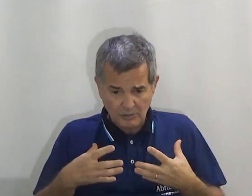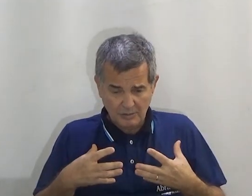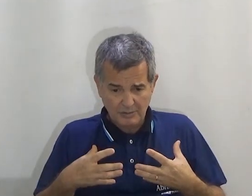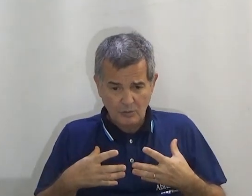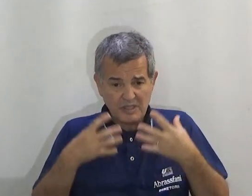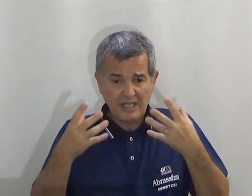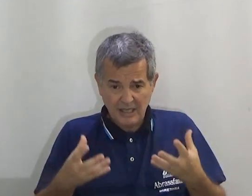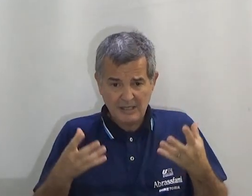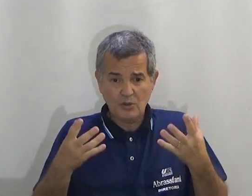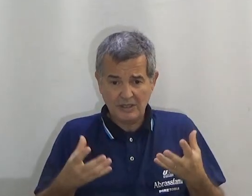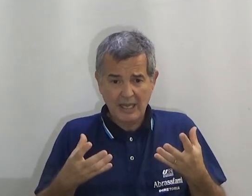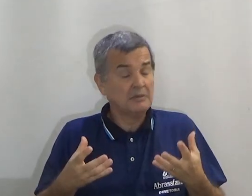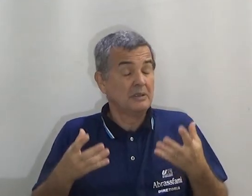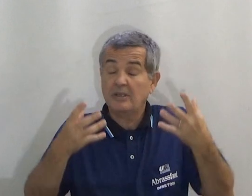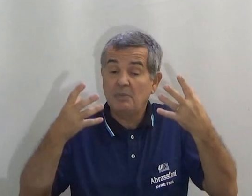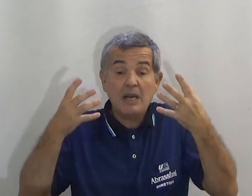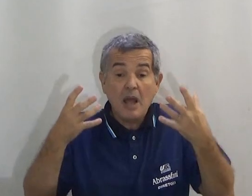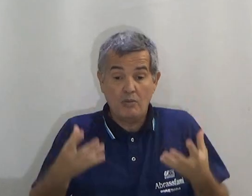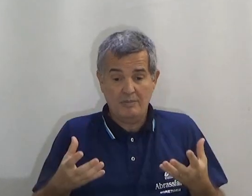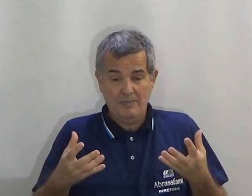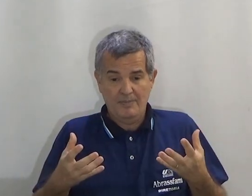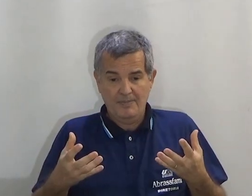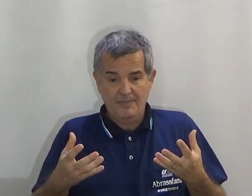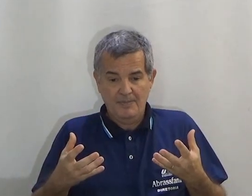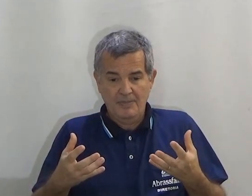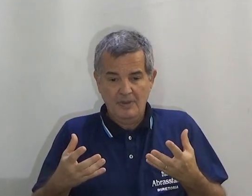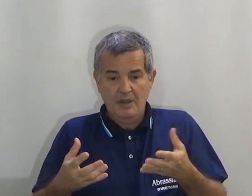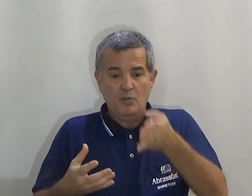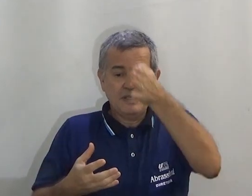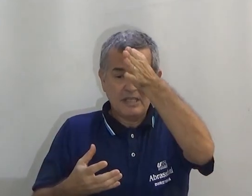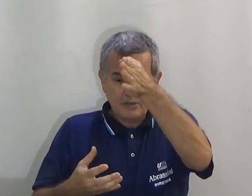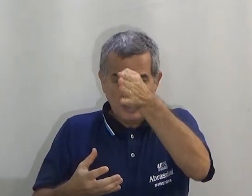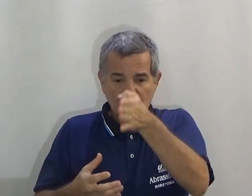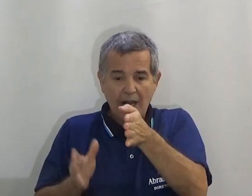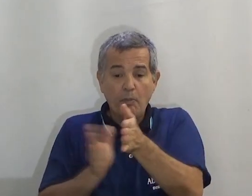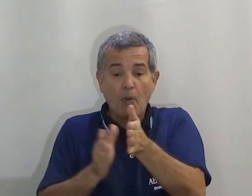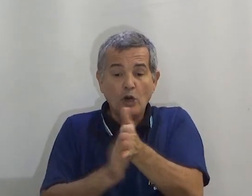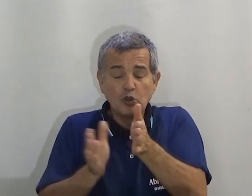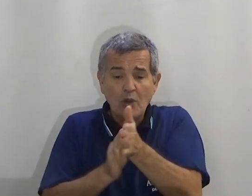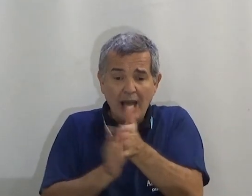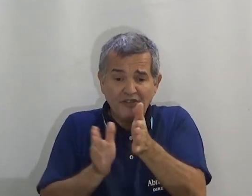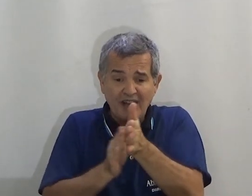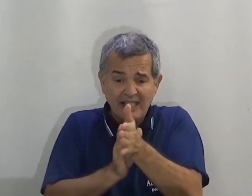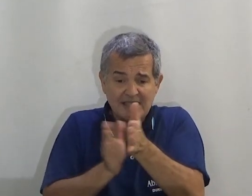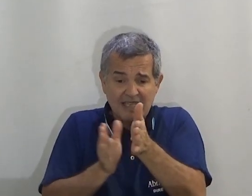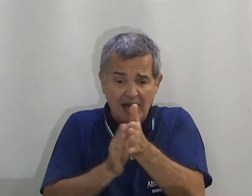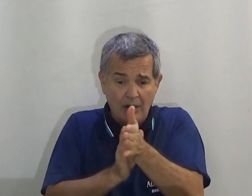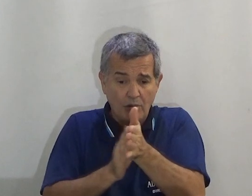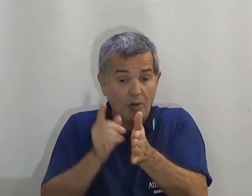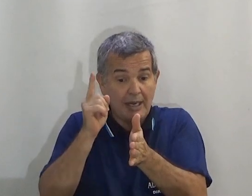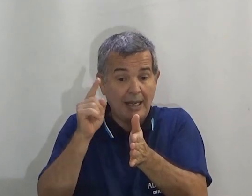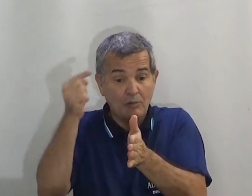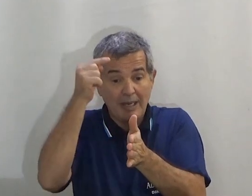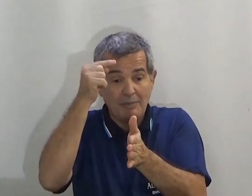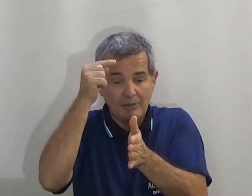Representando? Com certeza onde está? Também não. Eu preciso deixar o ponto referencial. Referencial.